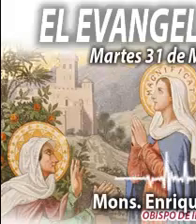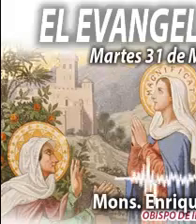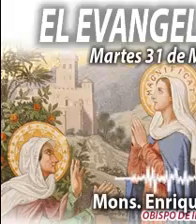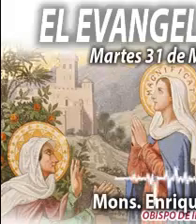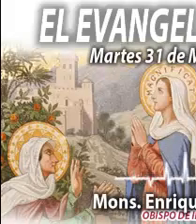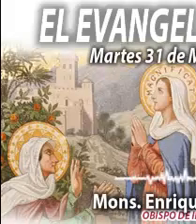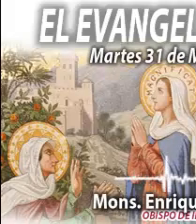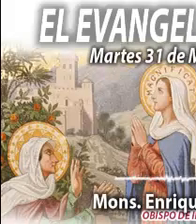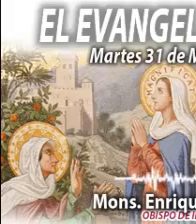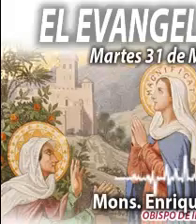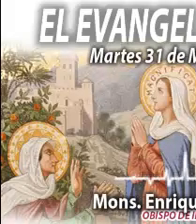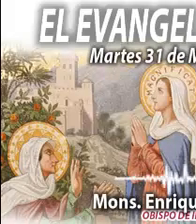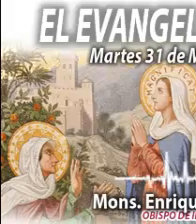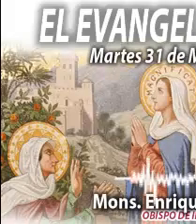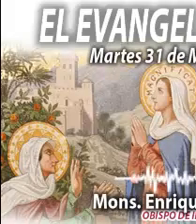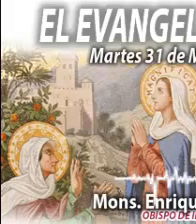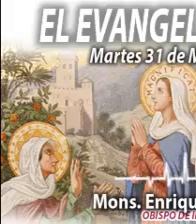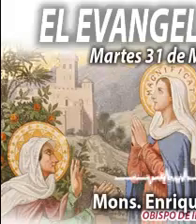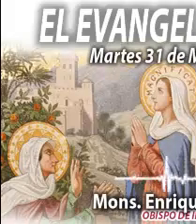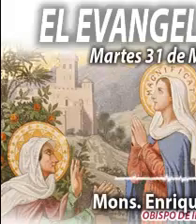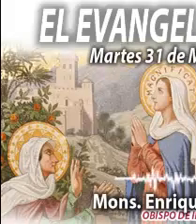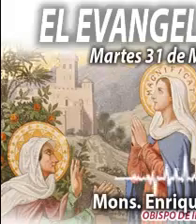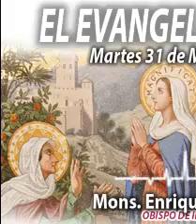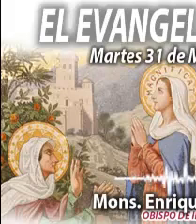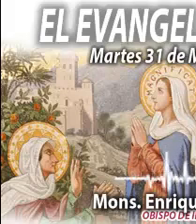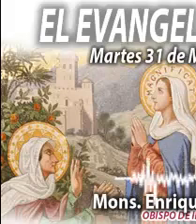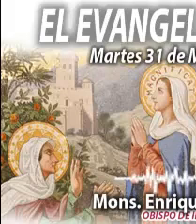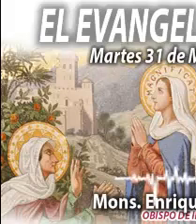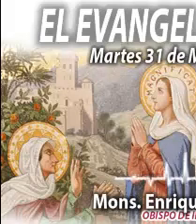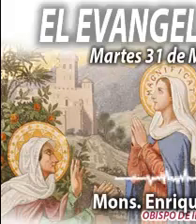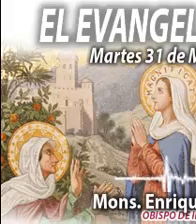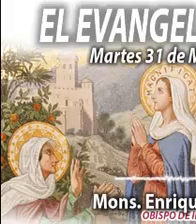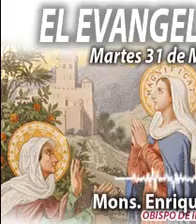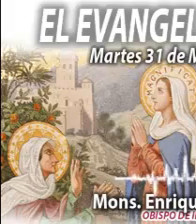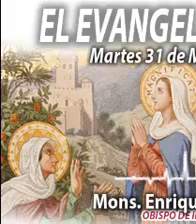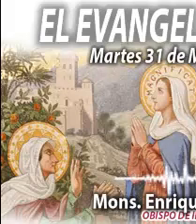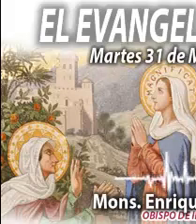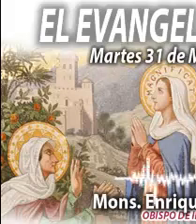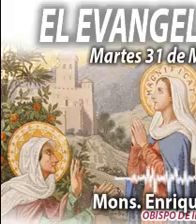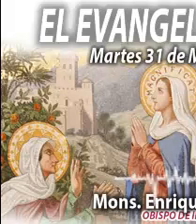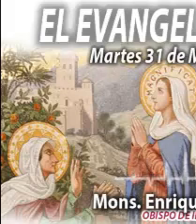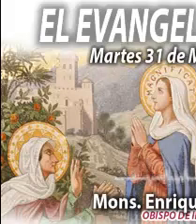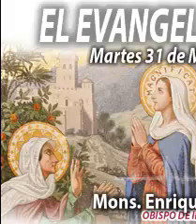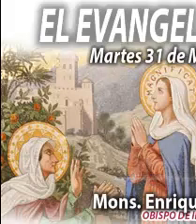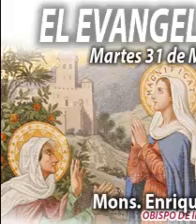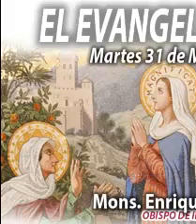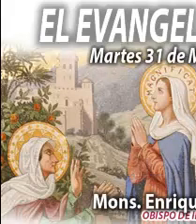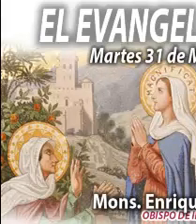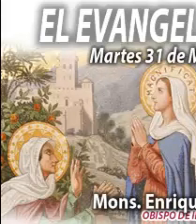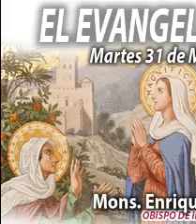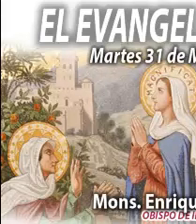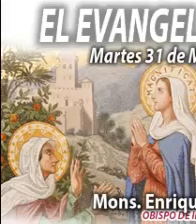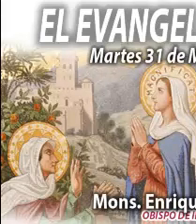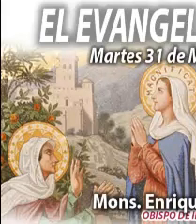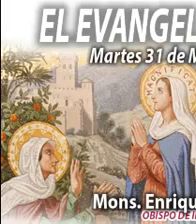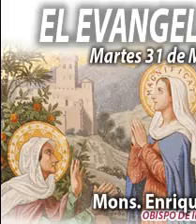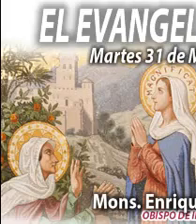Aleluya, Cristo resucitó. Yo estoy contigo. Vivamos la alegría de la Pascua a la luz de la Palabra del